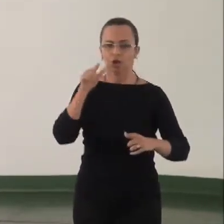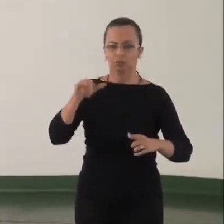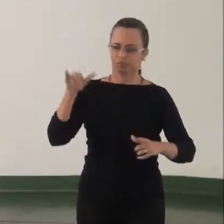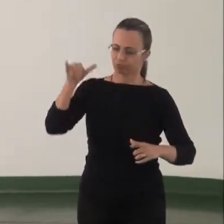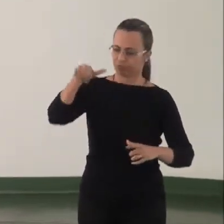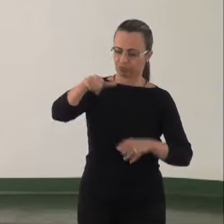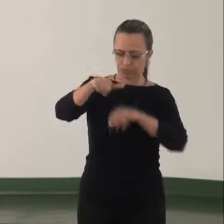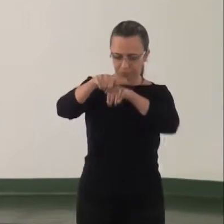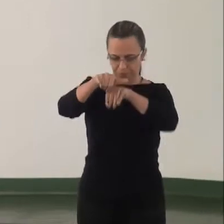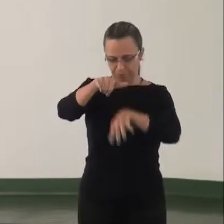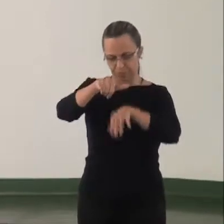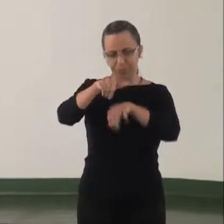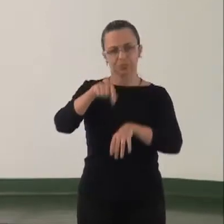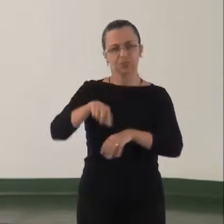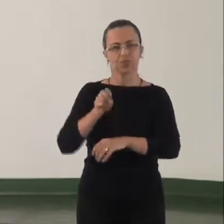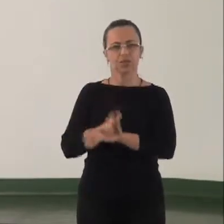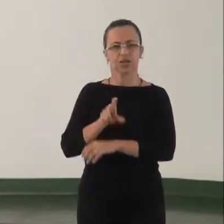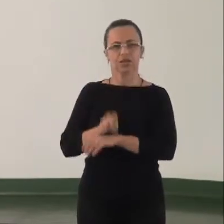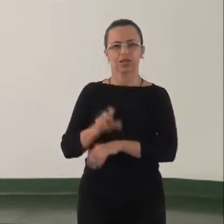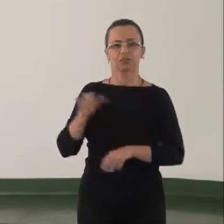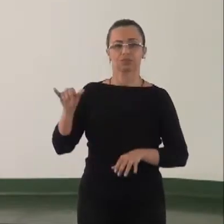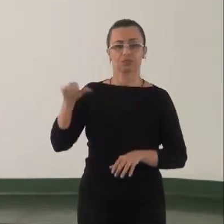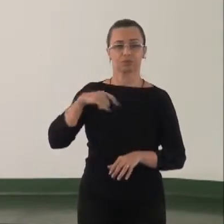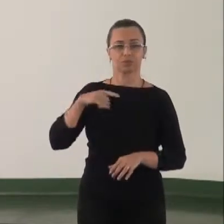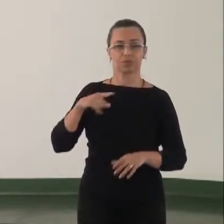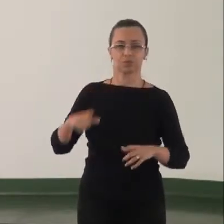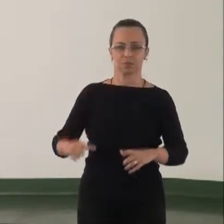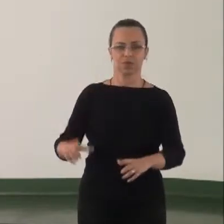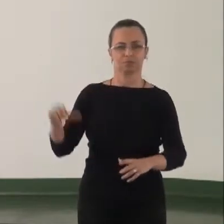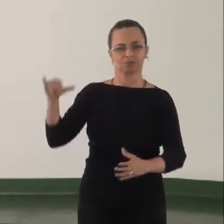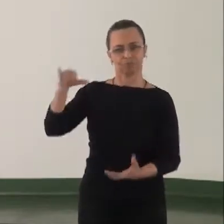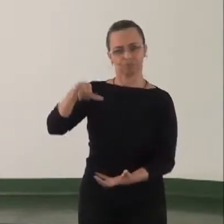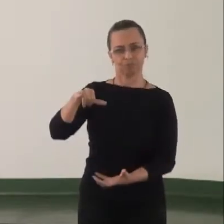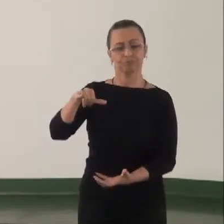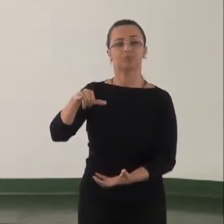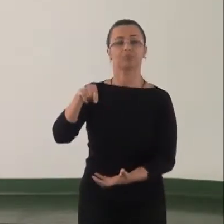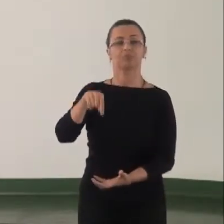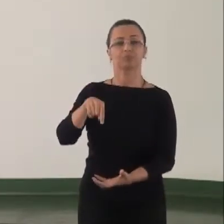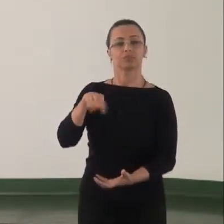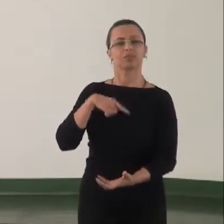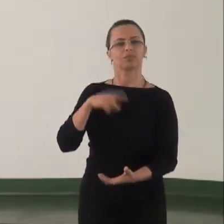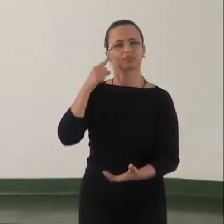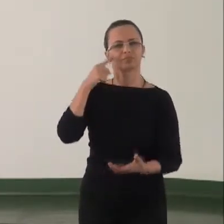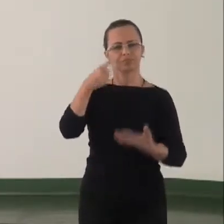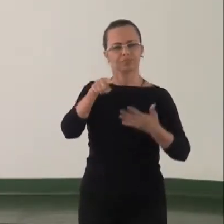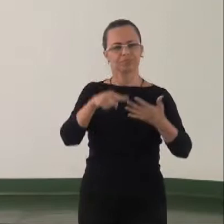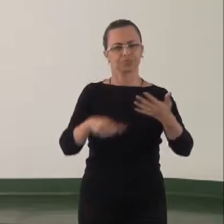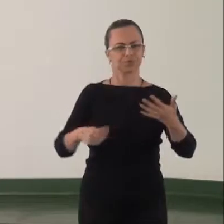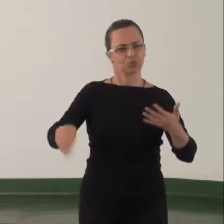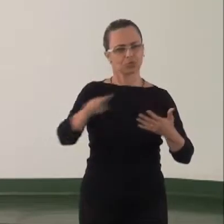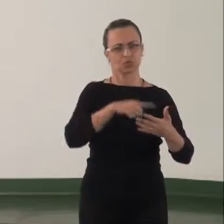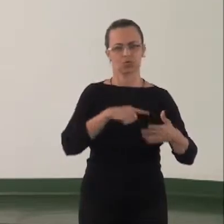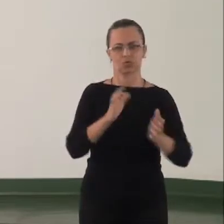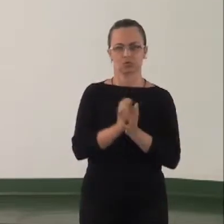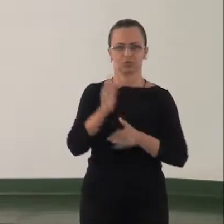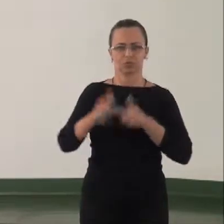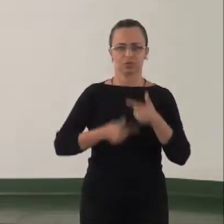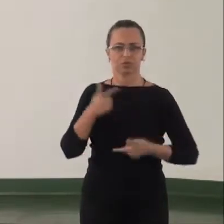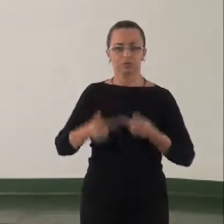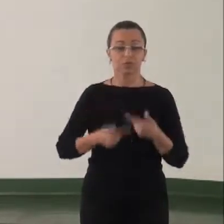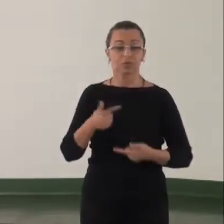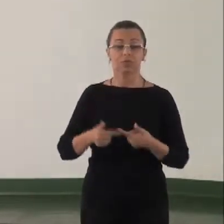E essa figura, ela caracteriza bem todos os pontos levantados do nosso grupo de trabalho que